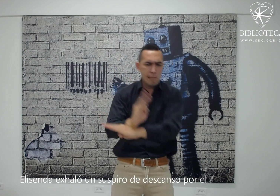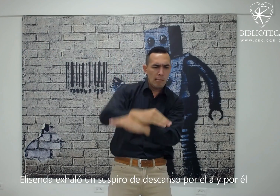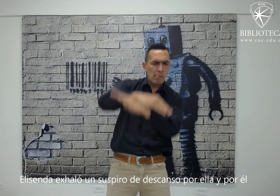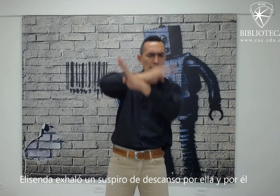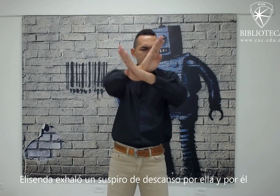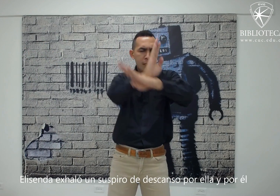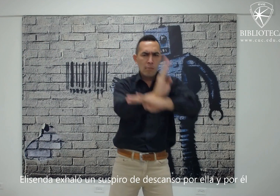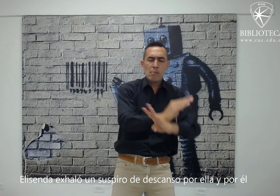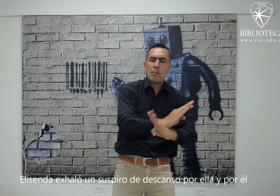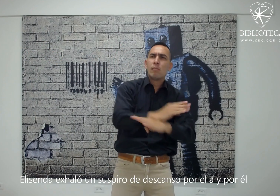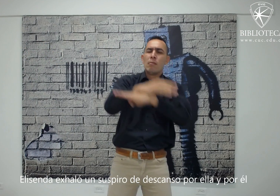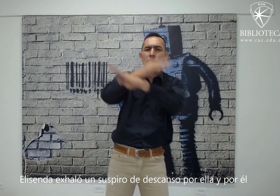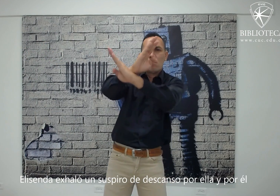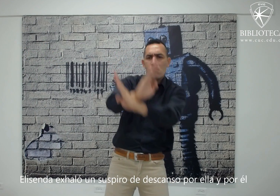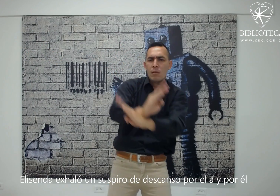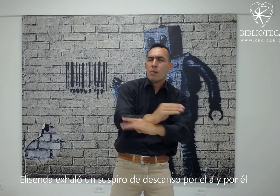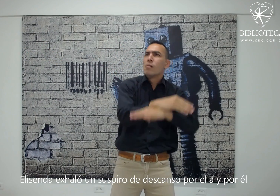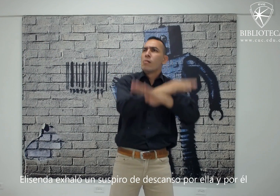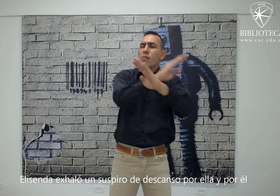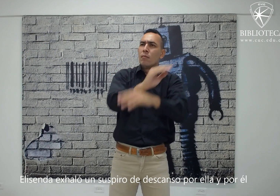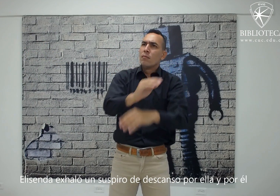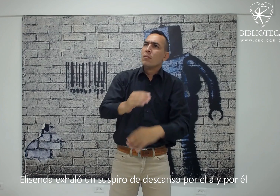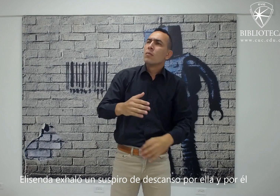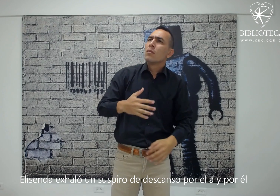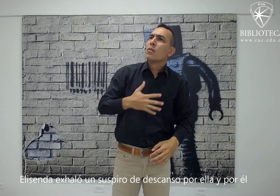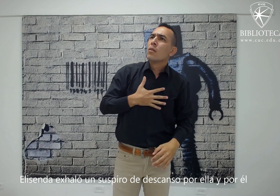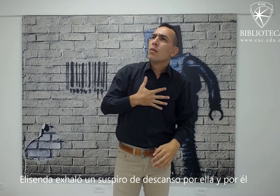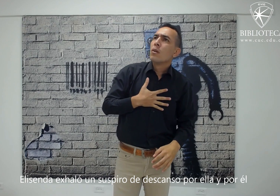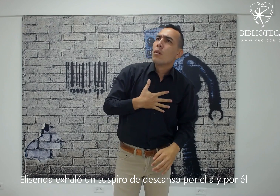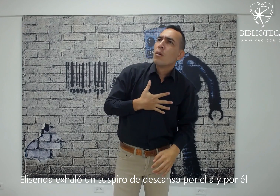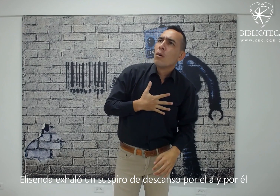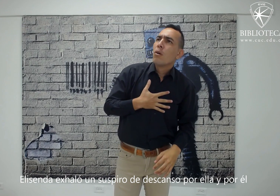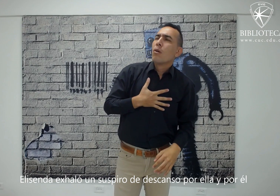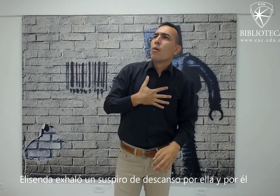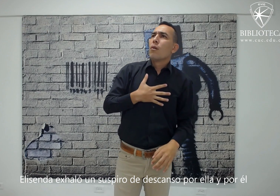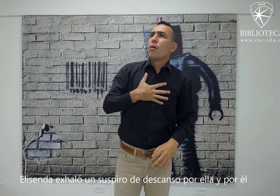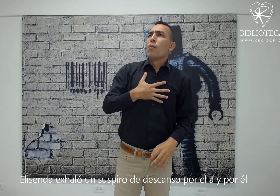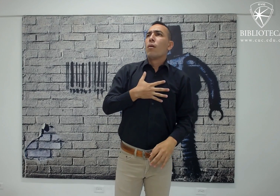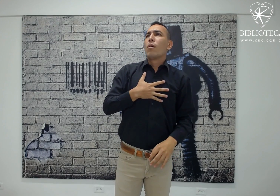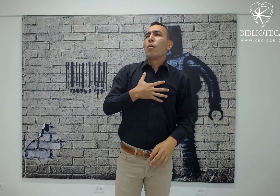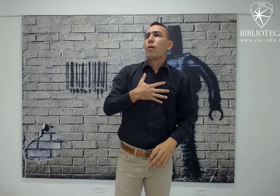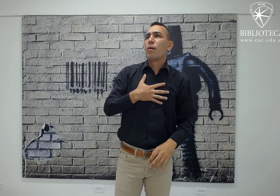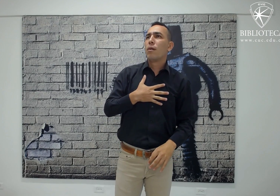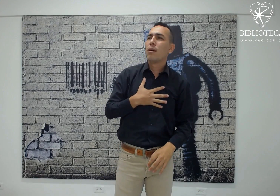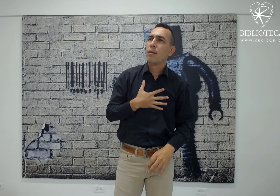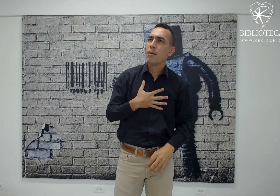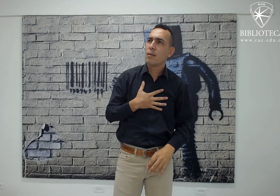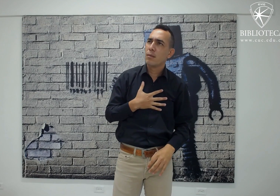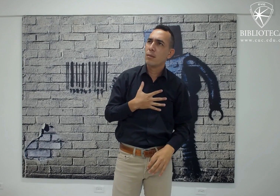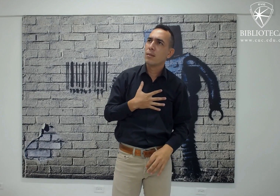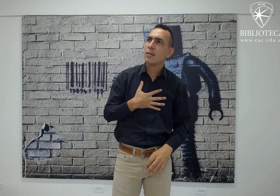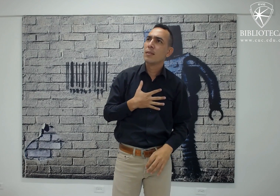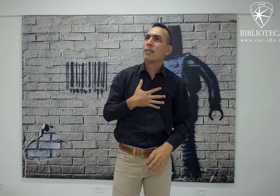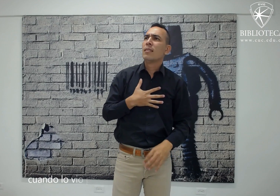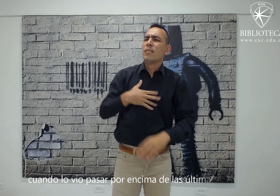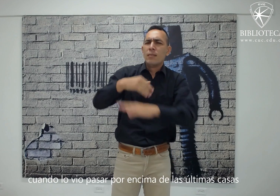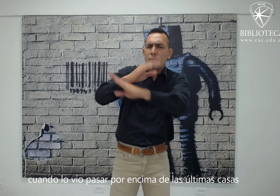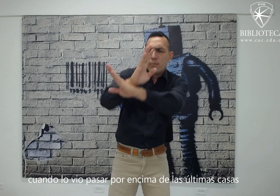licenda exhaló un suspiro de descanso por ella y por él cuando lo vio